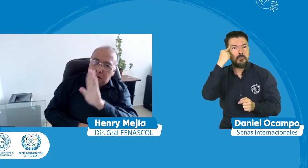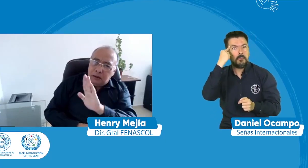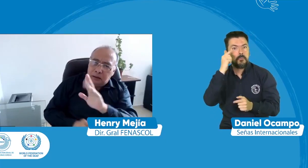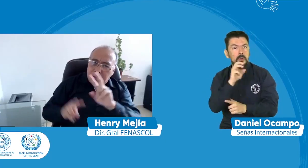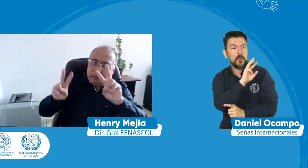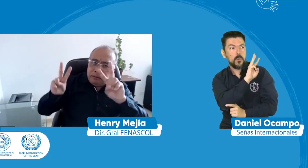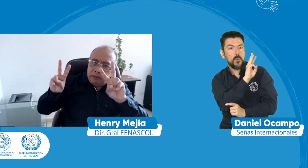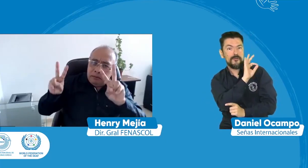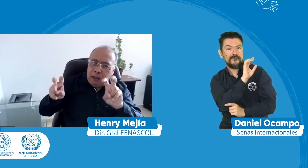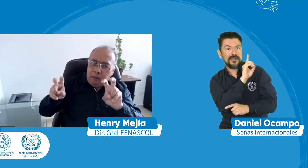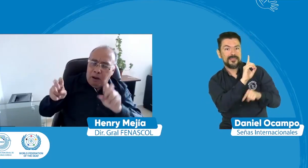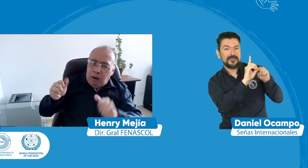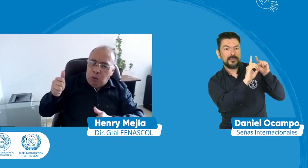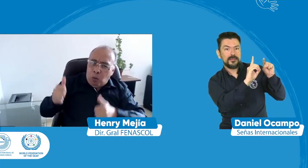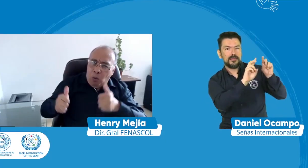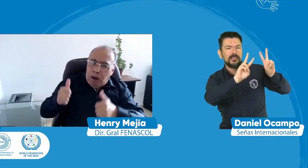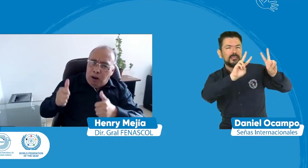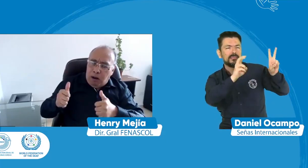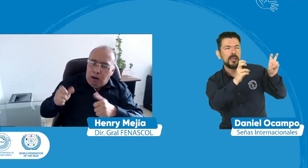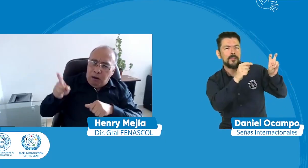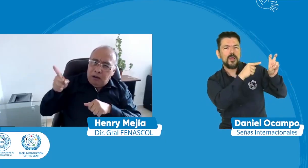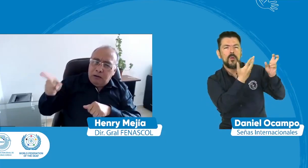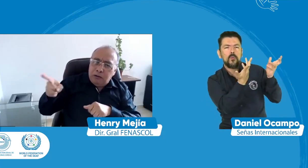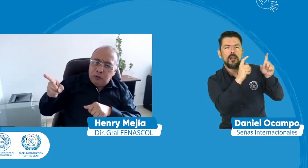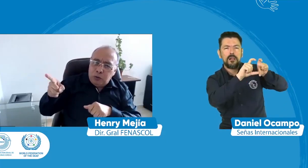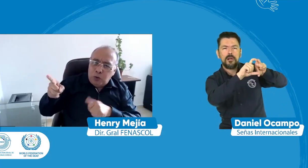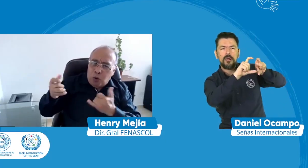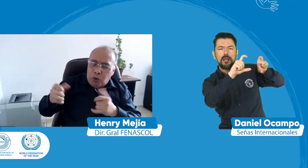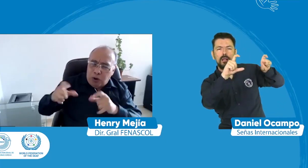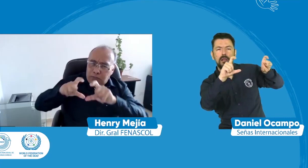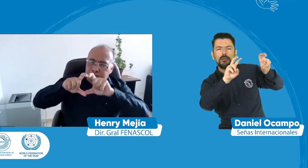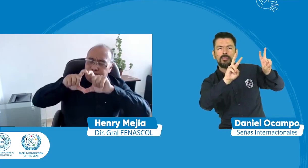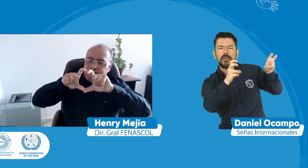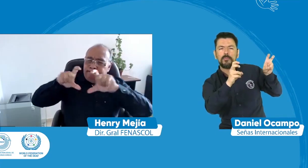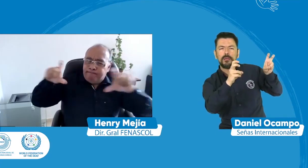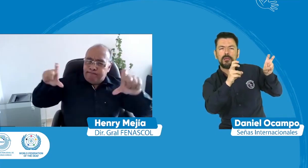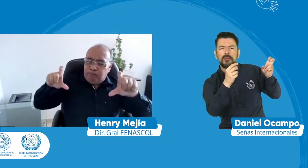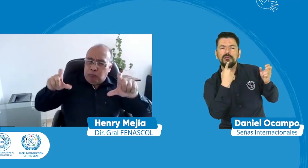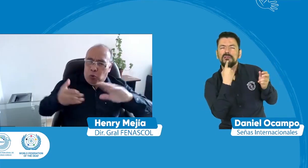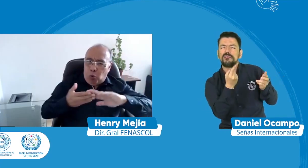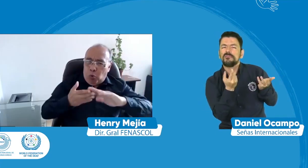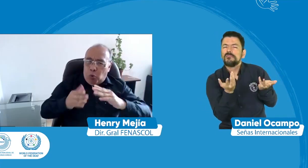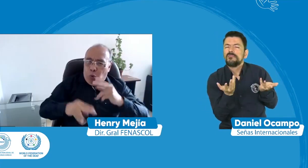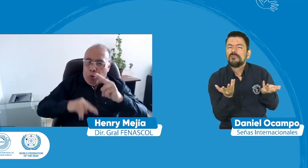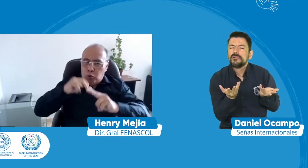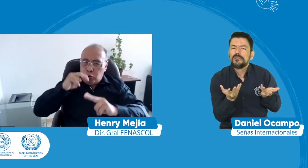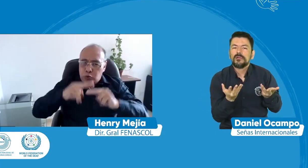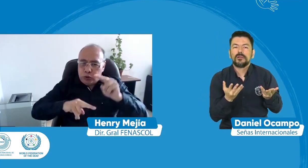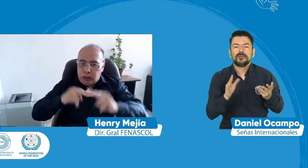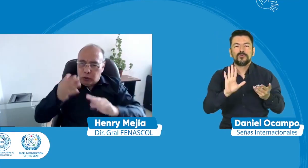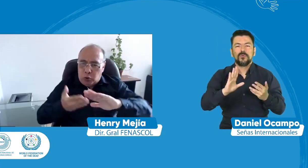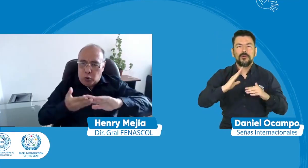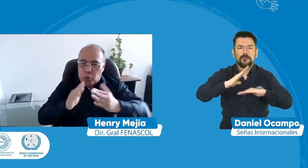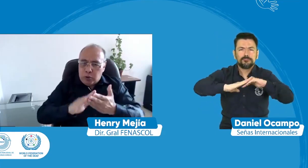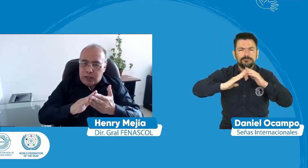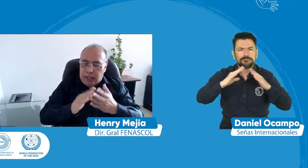entonces nos unimos a lo que a la temática de la WFD que es